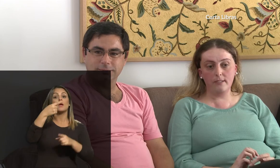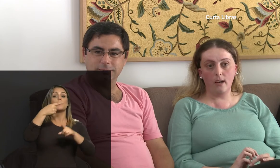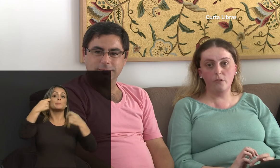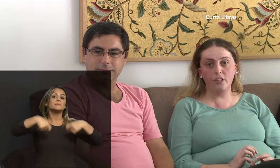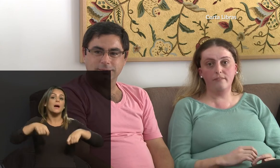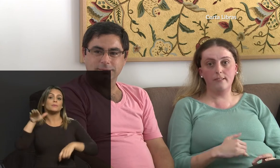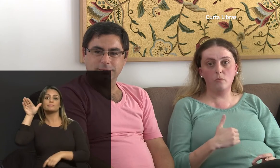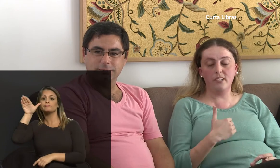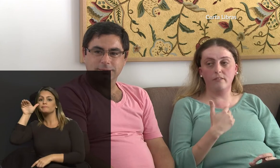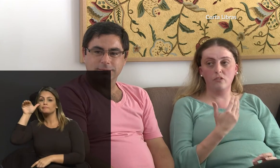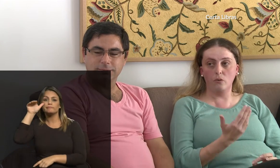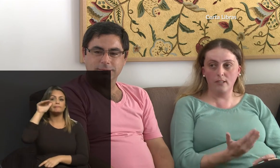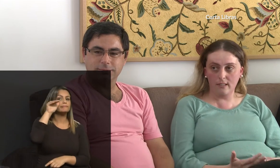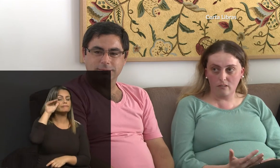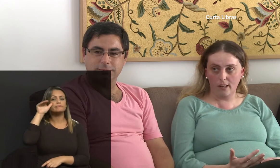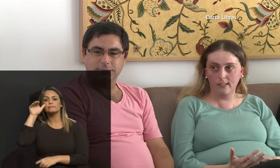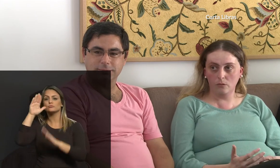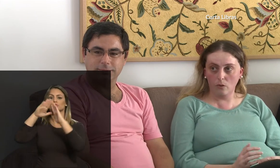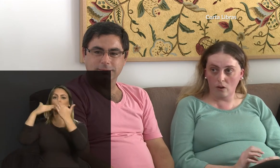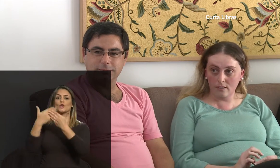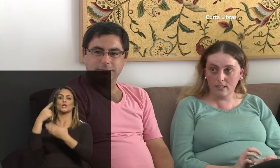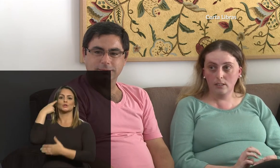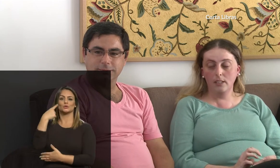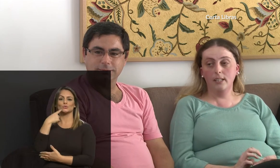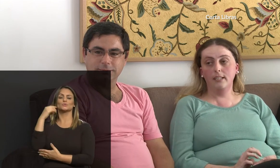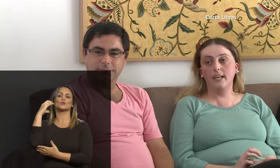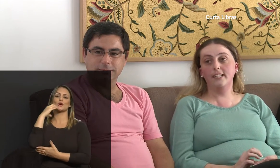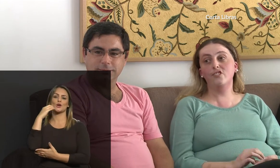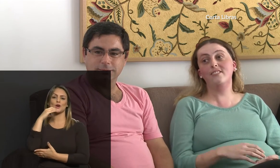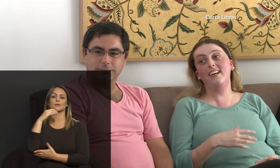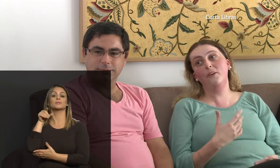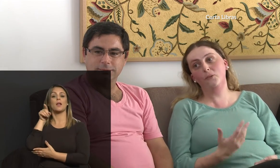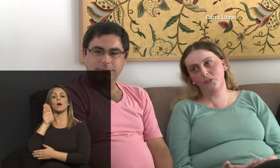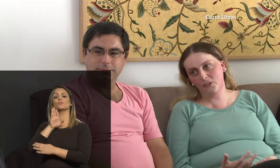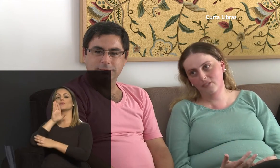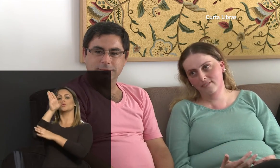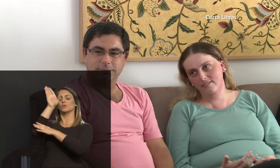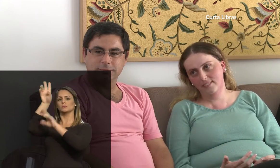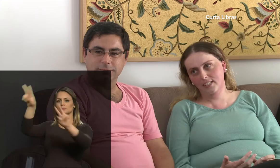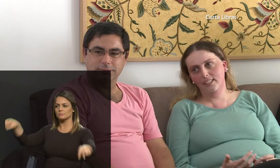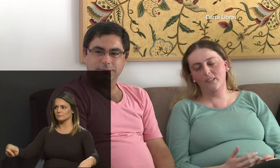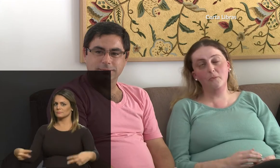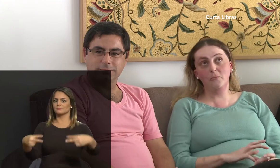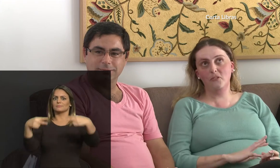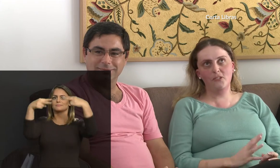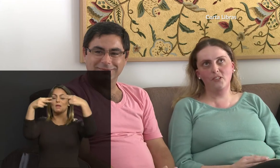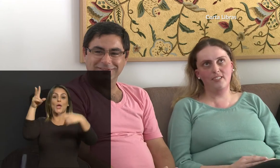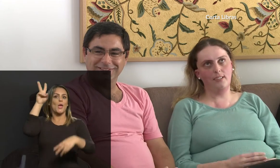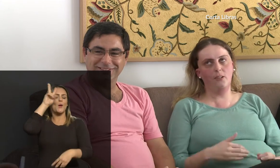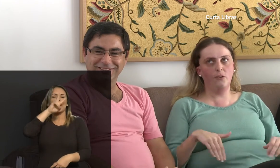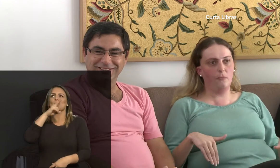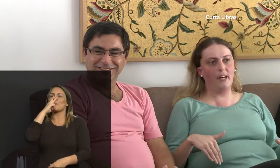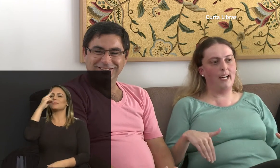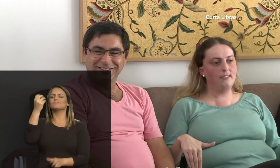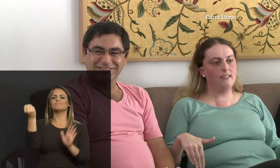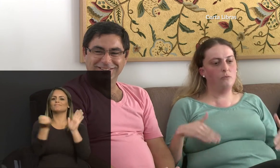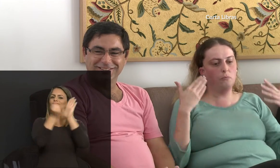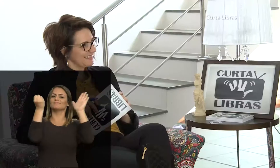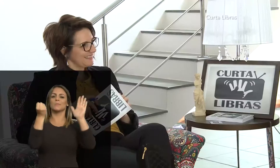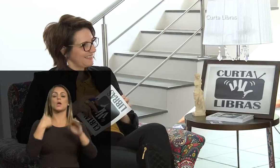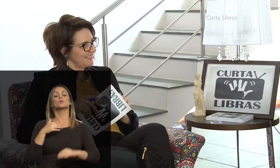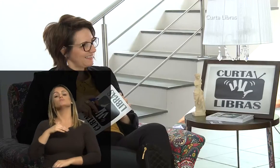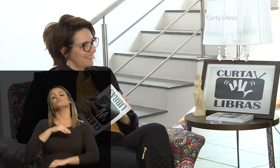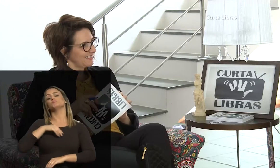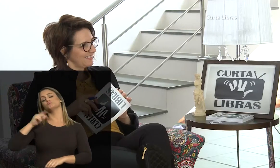fazer a educação especial, eu tinha que fazer observações na escola renal do Cose. E aí a gente se reencontrou. Eu lembro como se fosse hoje, eu parada